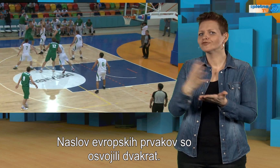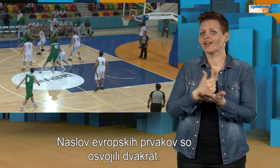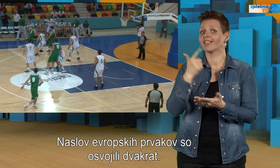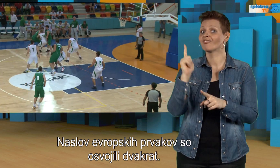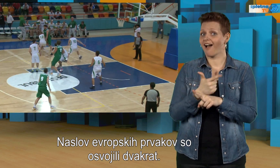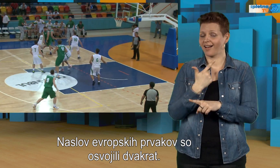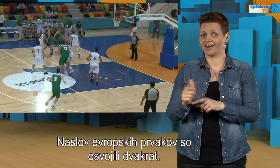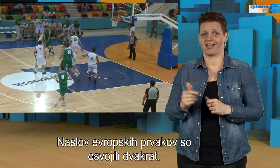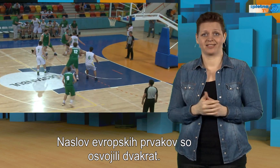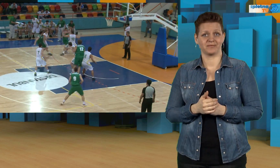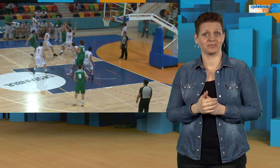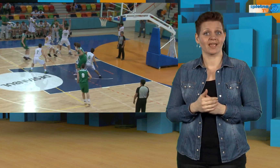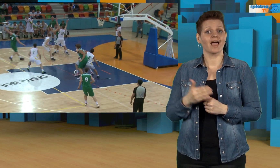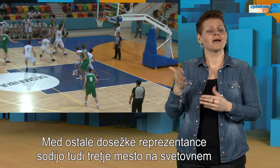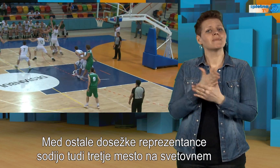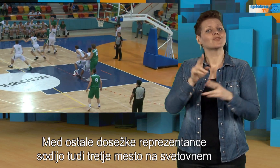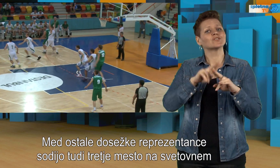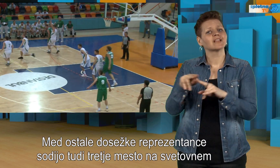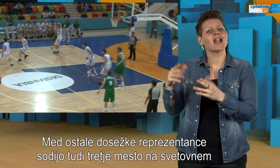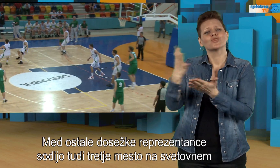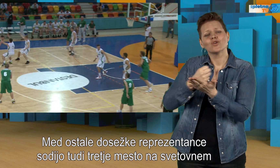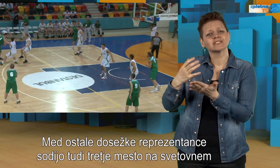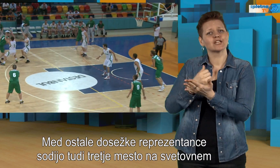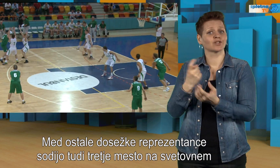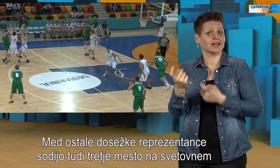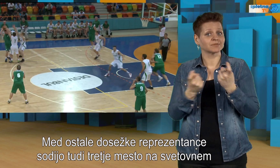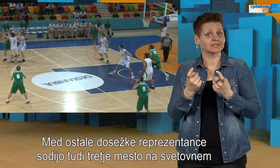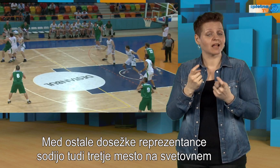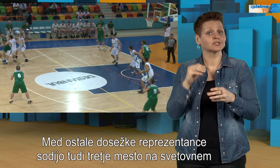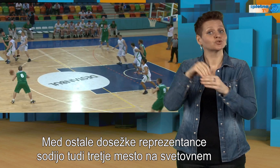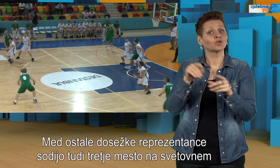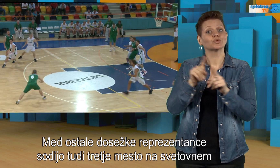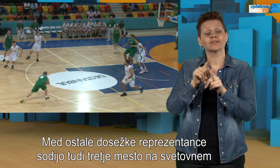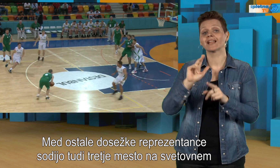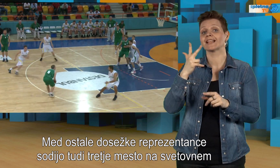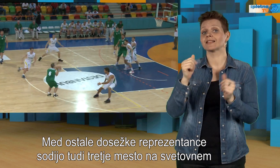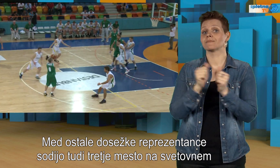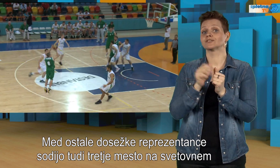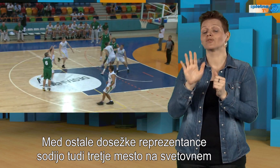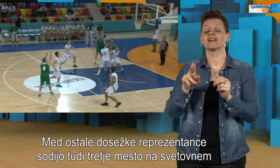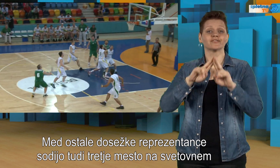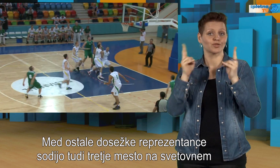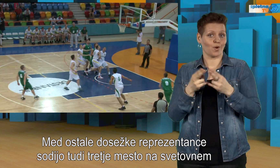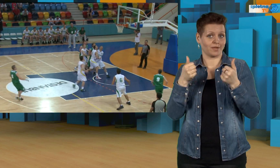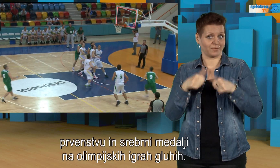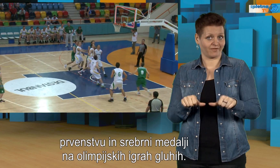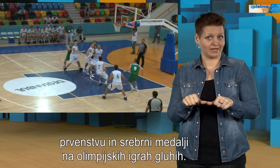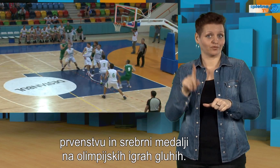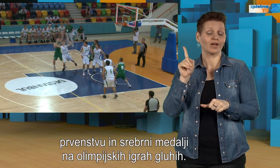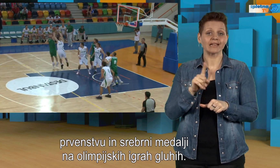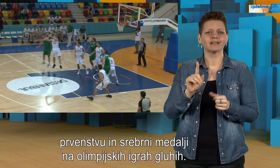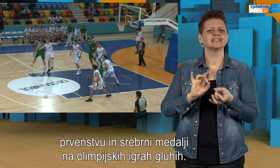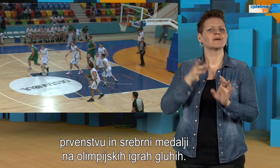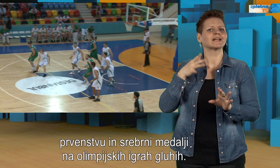osvojili dvakrat. Med ostale dosežke reprezentance sodijo tudi tretje mesto na svetovnem prvenstvu